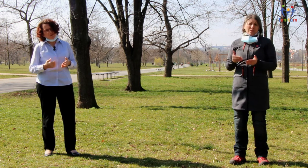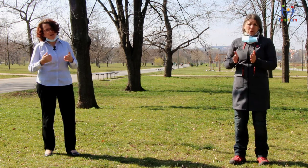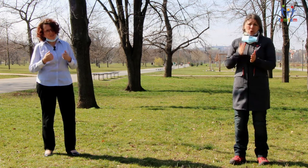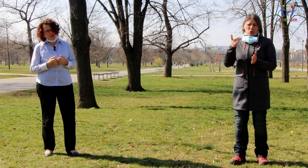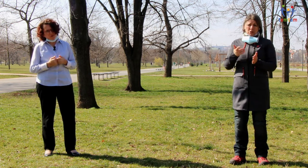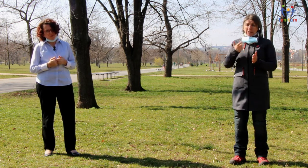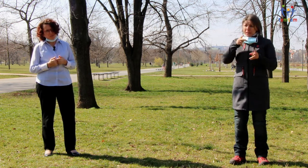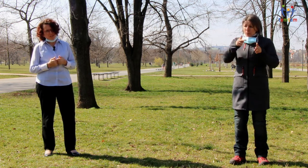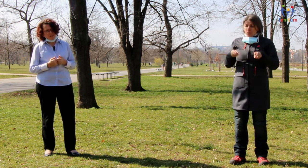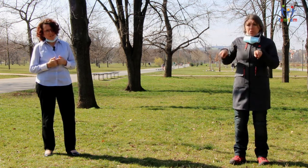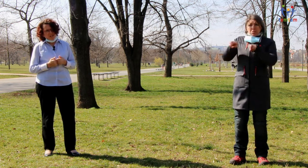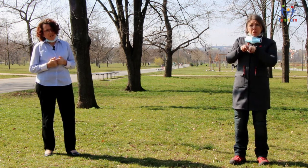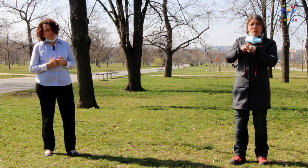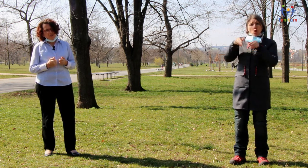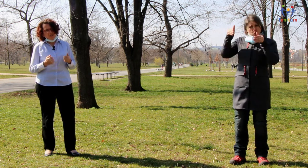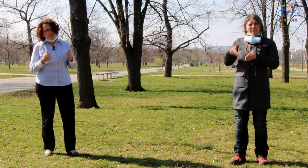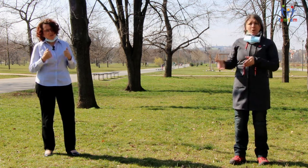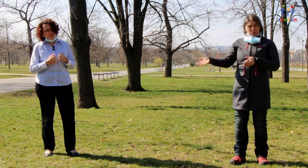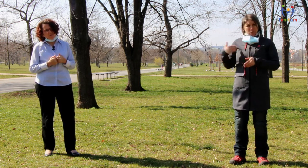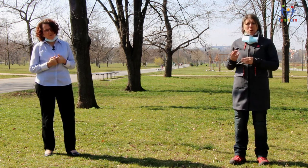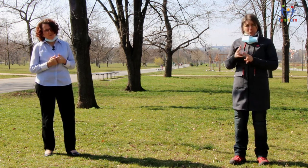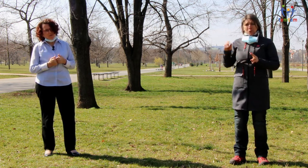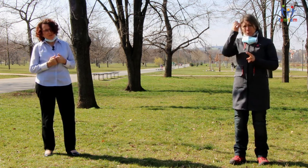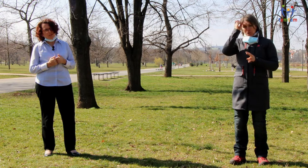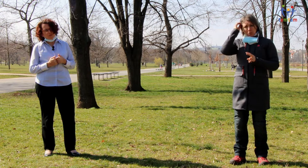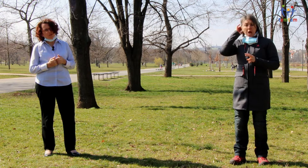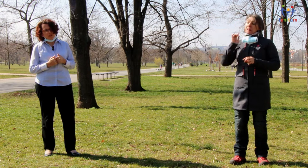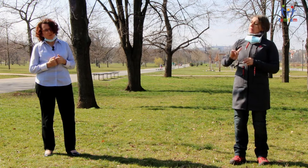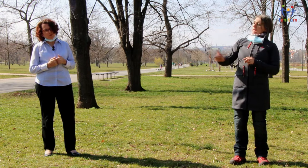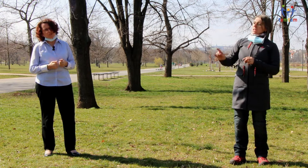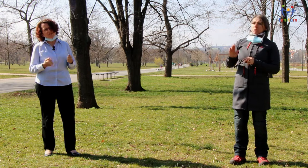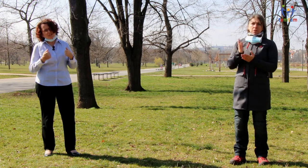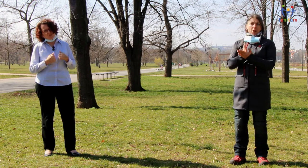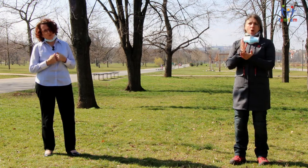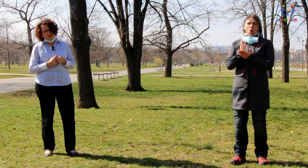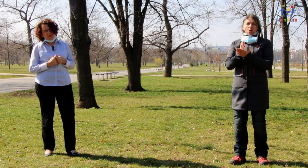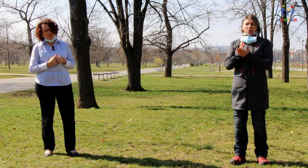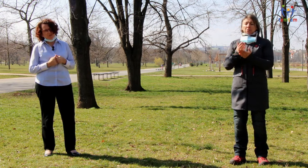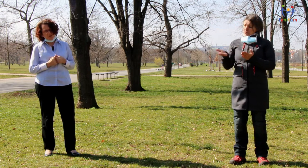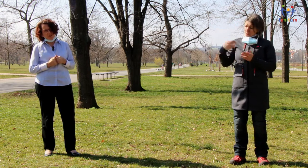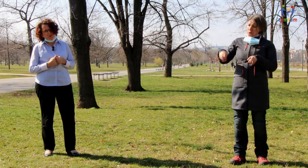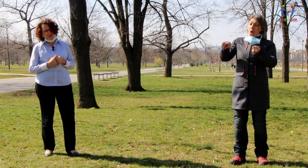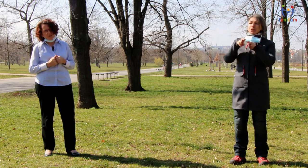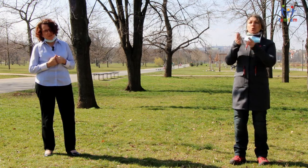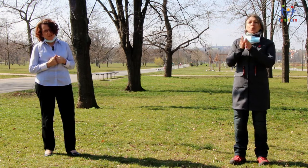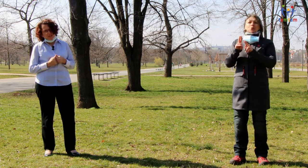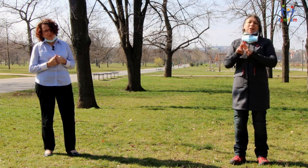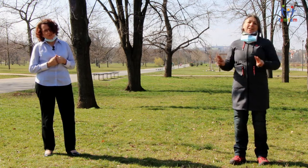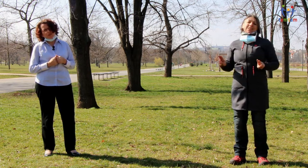spát s námi v posteli, aby s námi spaly, protože zase jim to dává ten pocit bezpečí. Takže